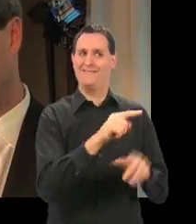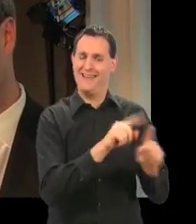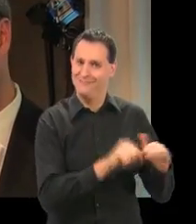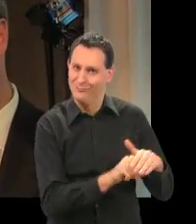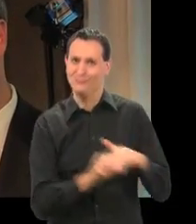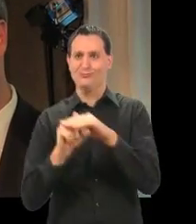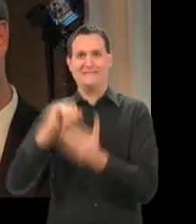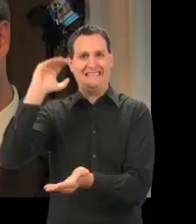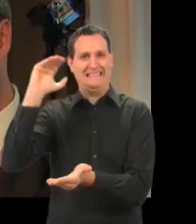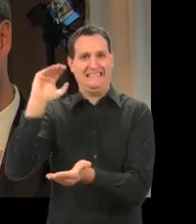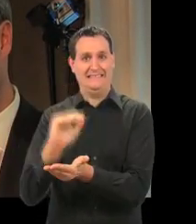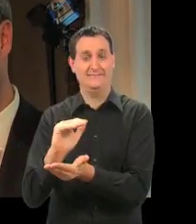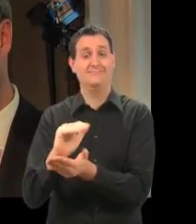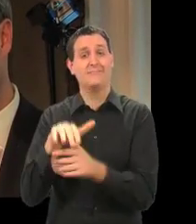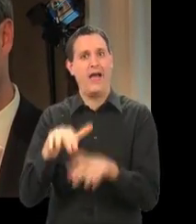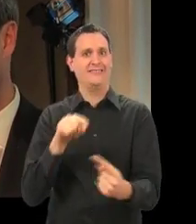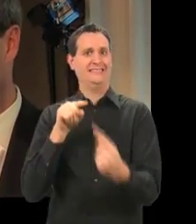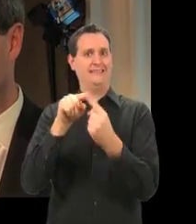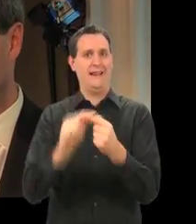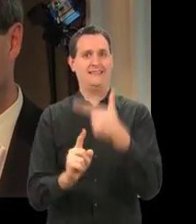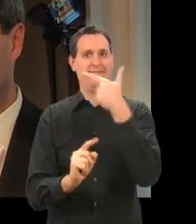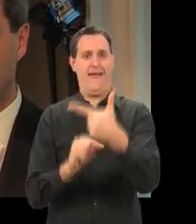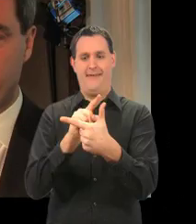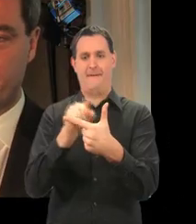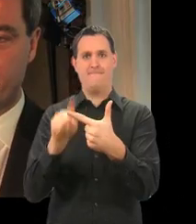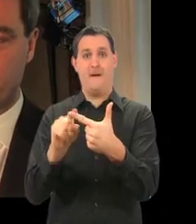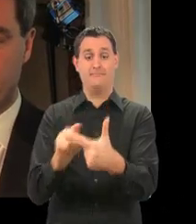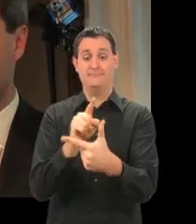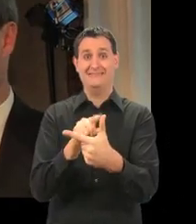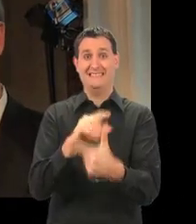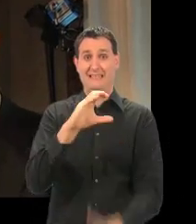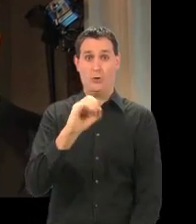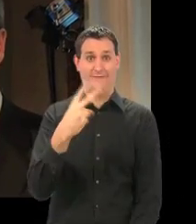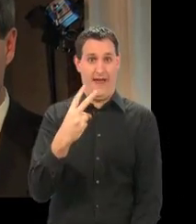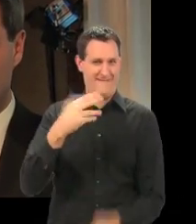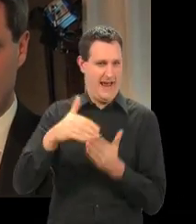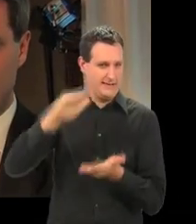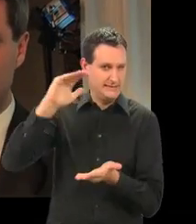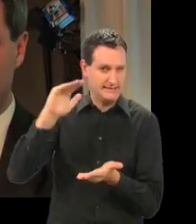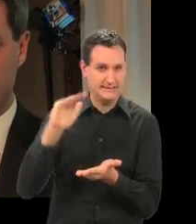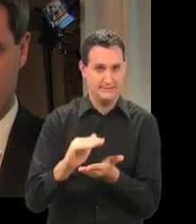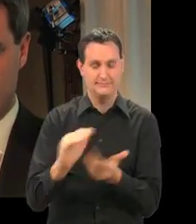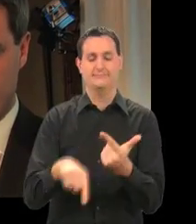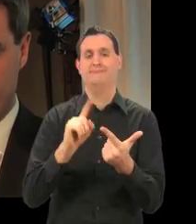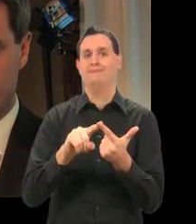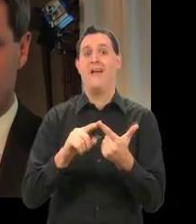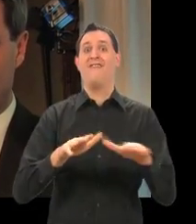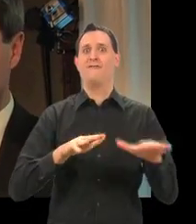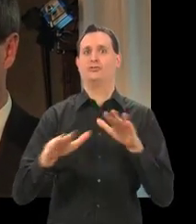haben verbindliche Ziele vereinbart, was an CO2-Senkung auf der einen Seite vorangebracht werden muss, auf der anderen Seite aber auch die Stärkung mit neuen Technologien. Und diese